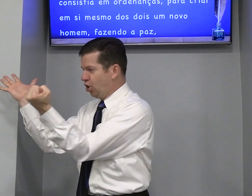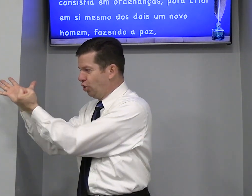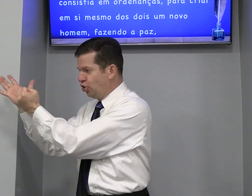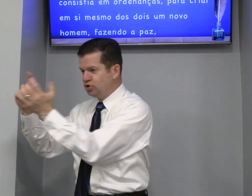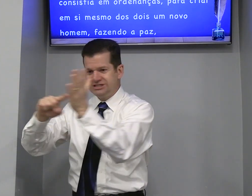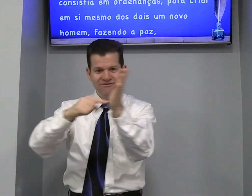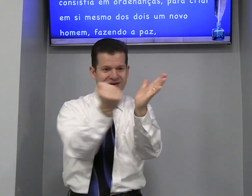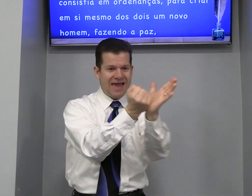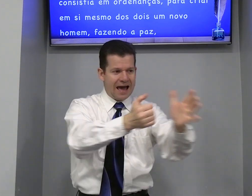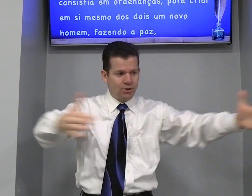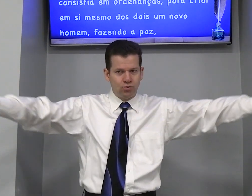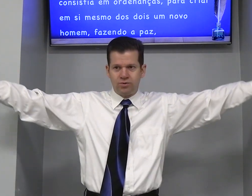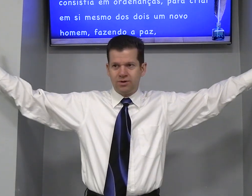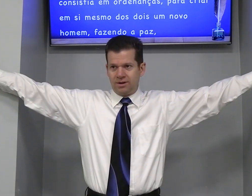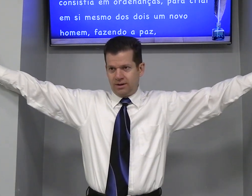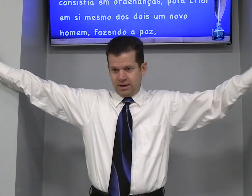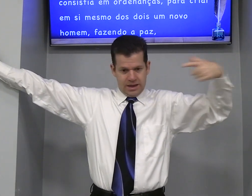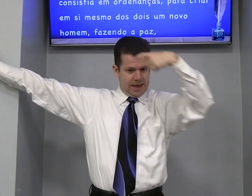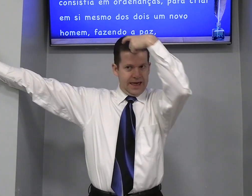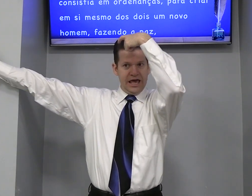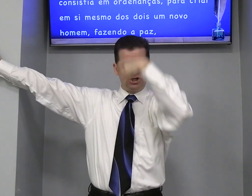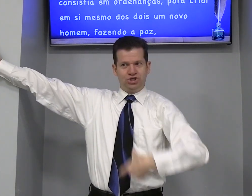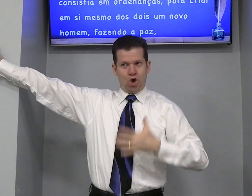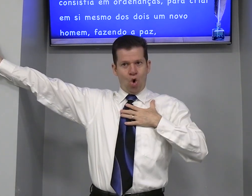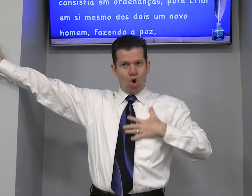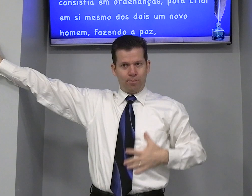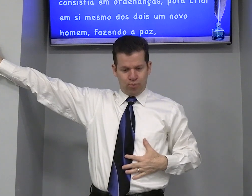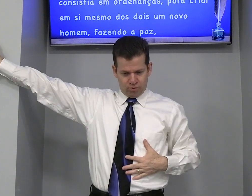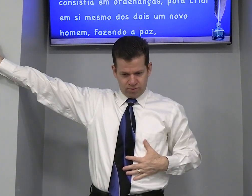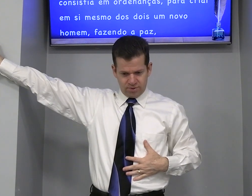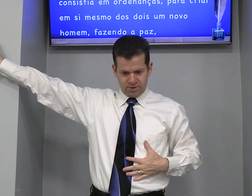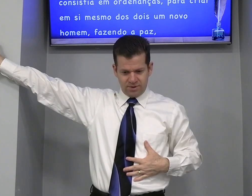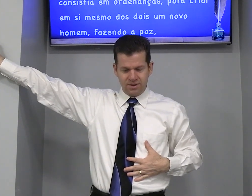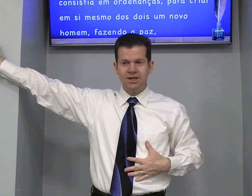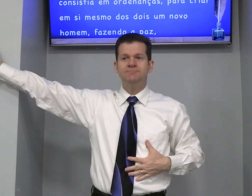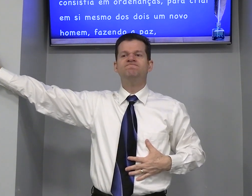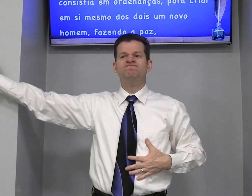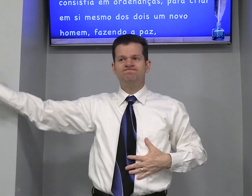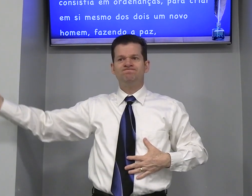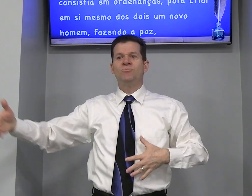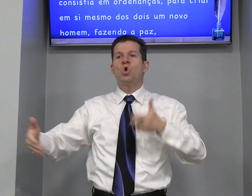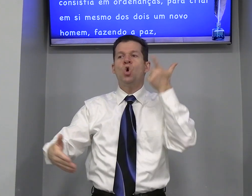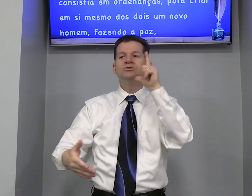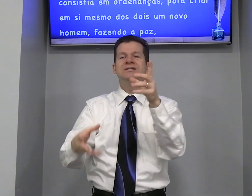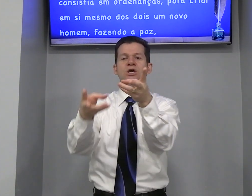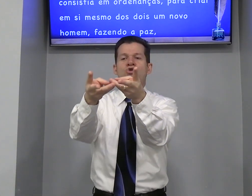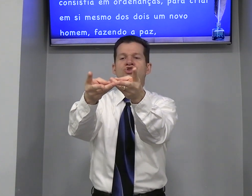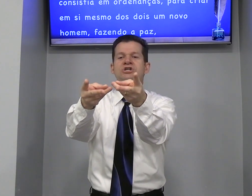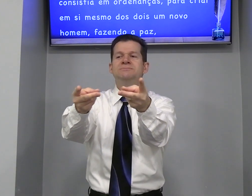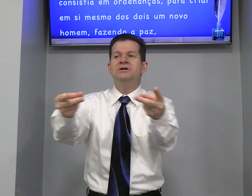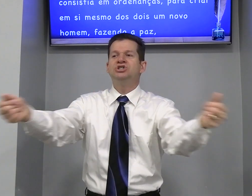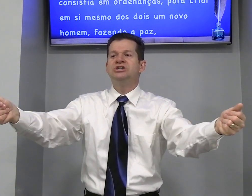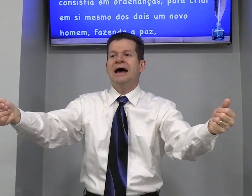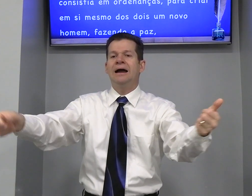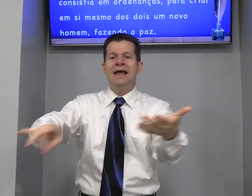Crucificado Este Corpo Conseguiu Desmanchar